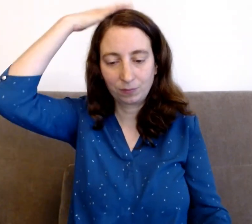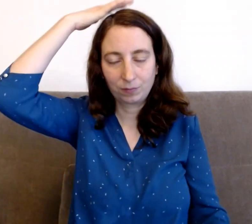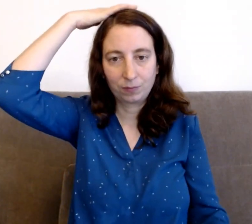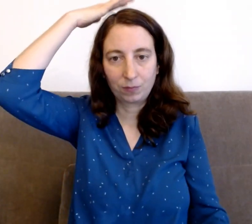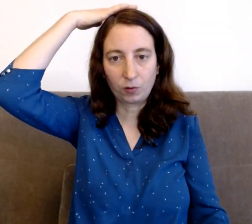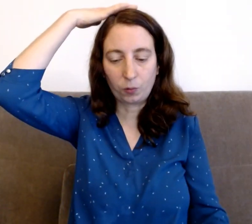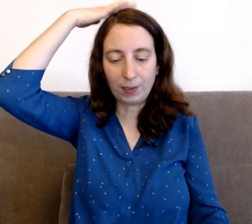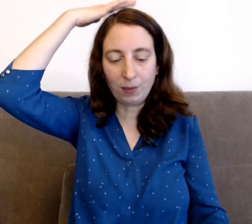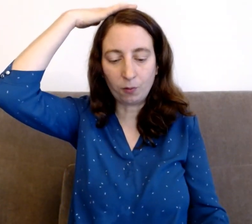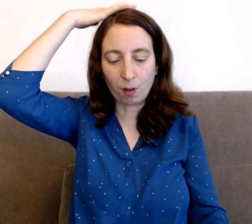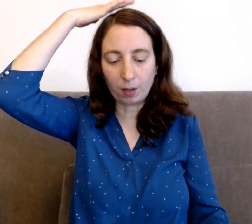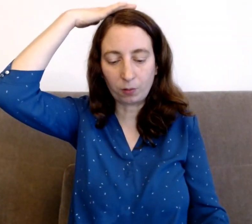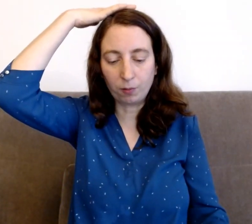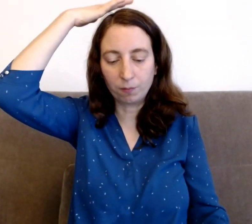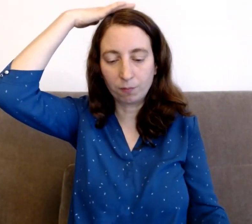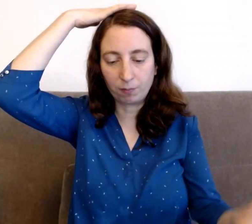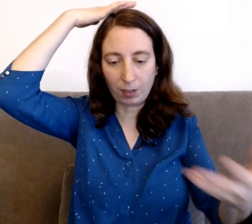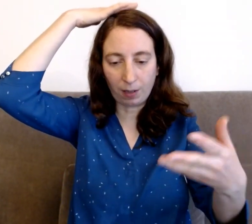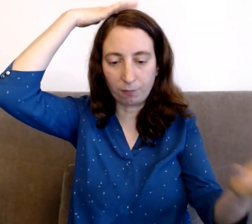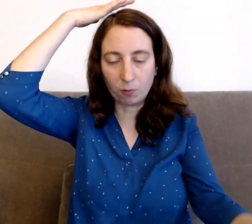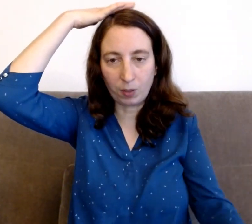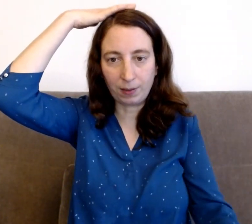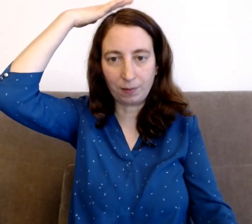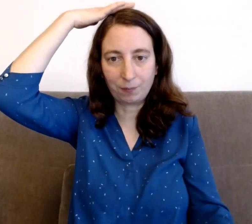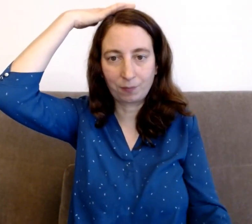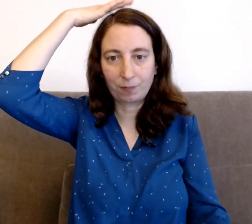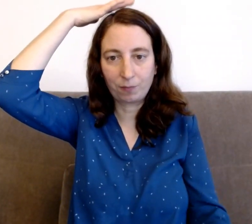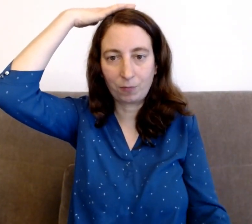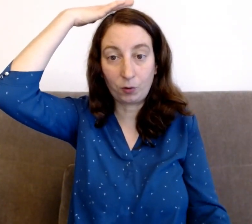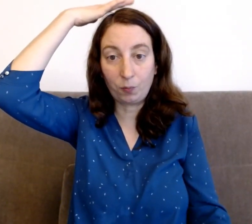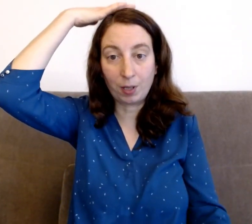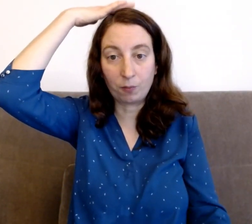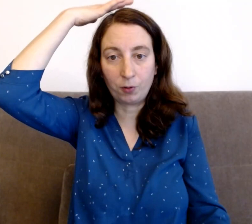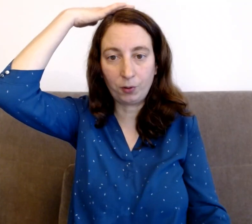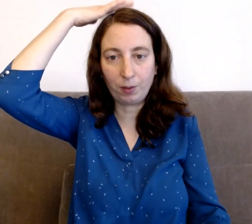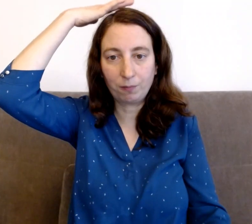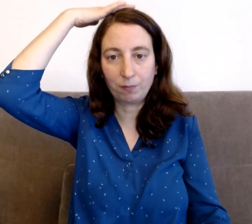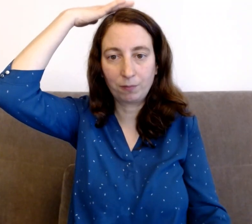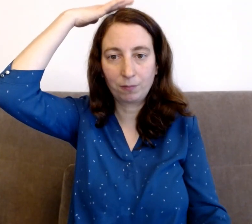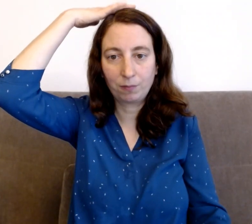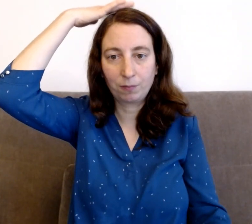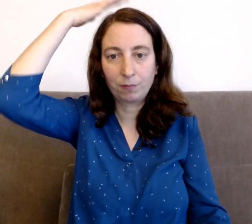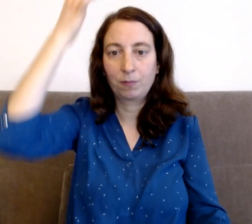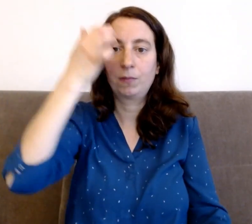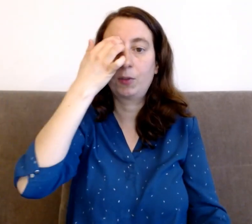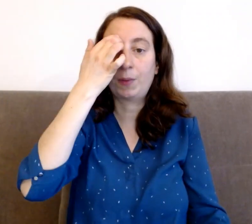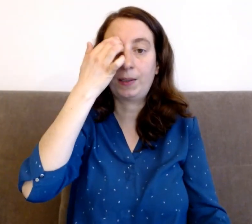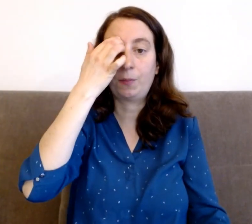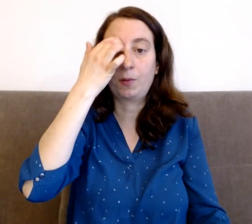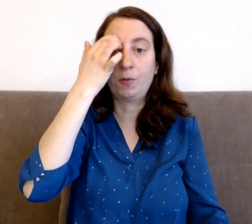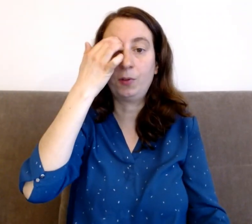Je choisis de croire que et là vous complétez je suis bien comme je suis. Je m'accepte comme je suis.